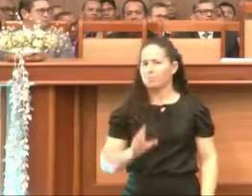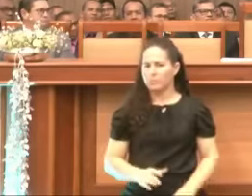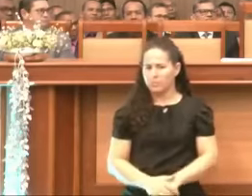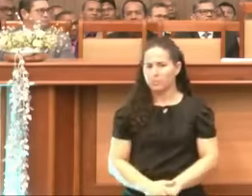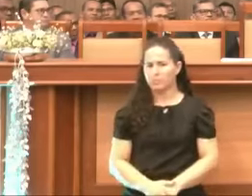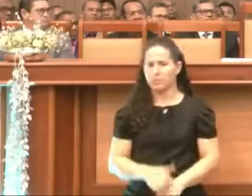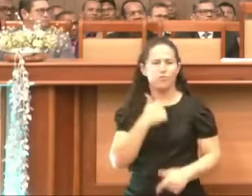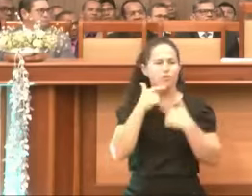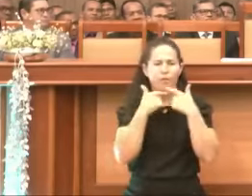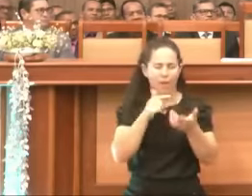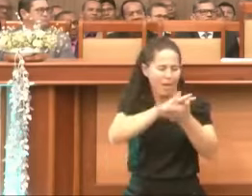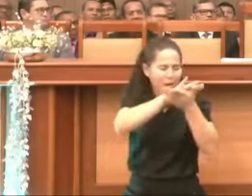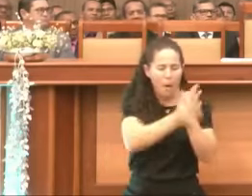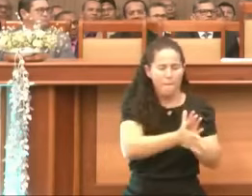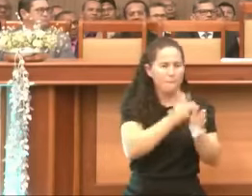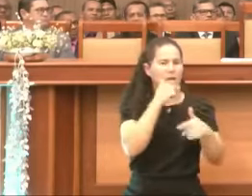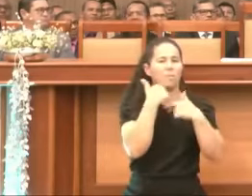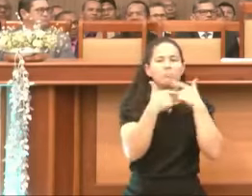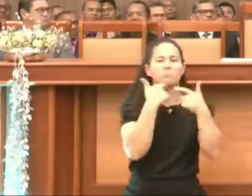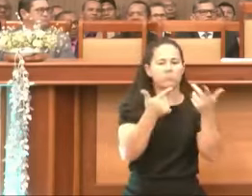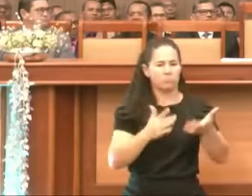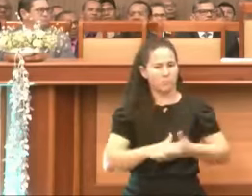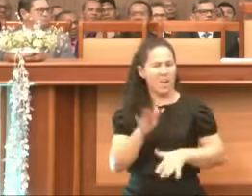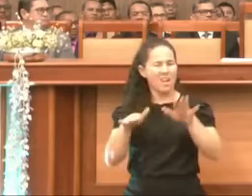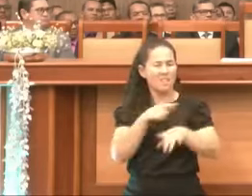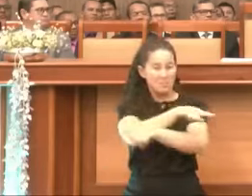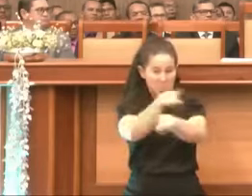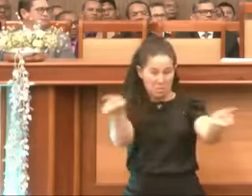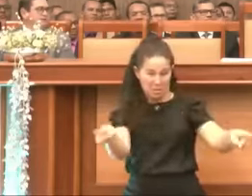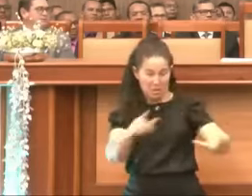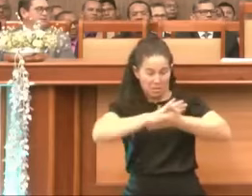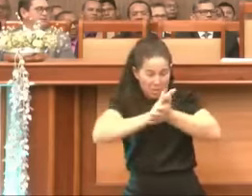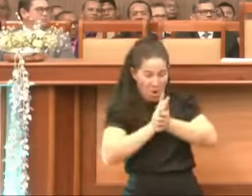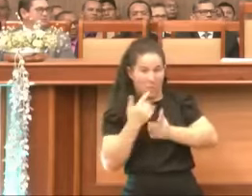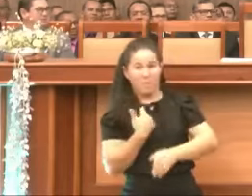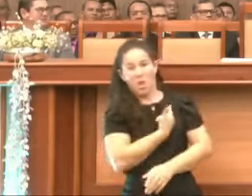Quem é que anda te oprimindo aqui dentro? Às vezes vocês é que oprimem nós.